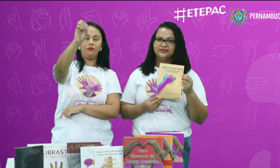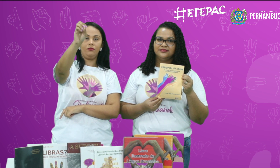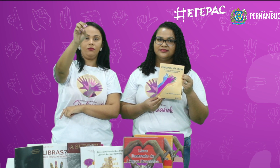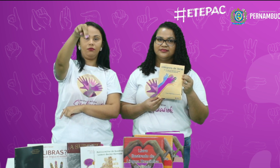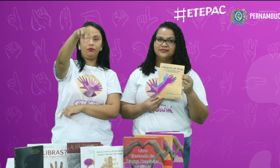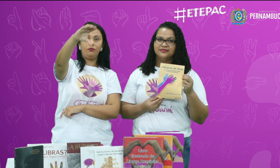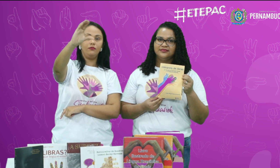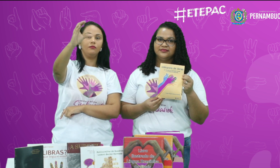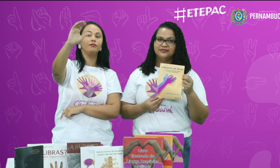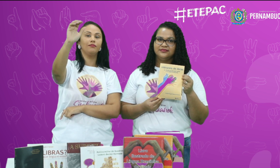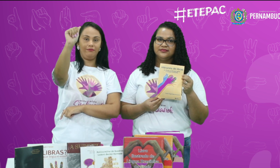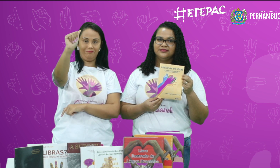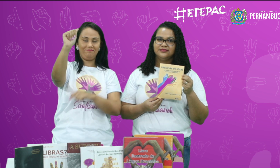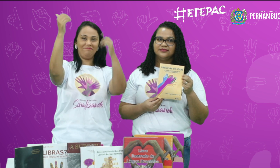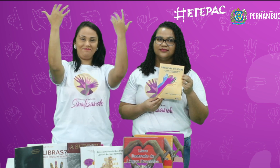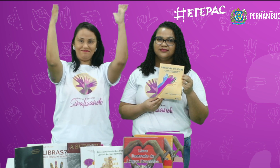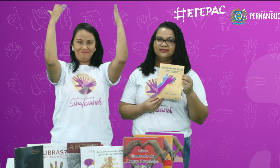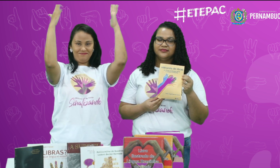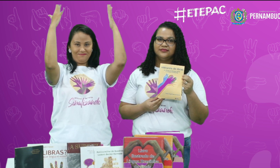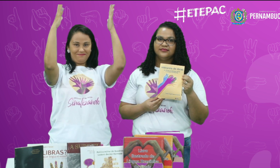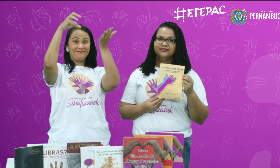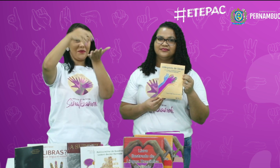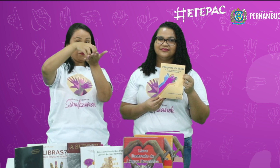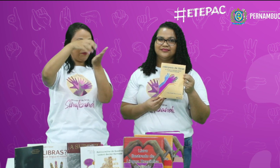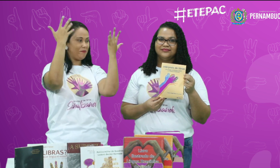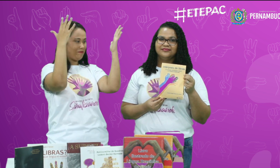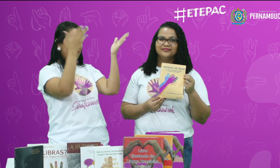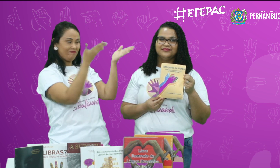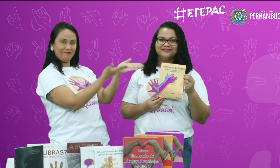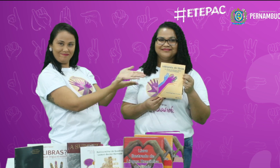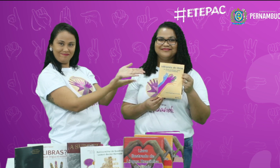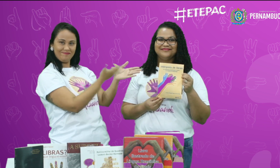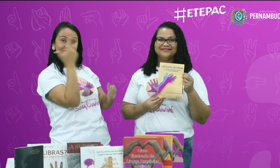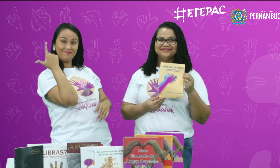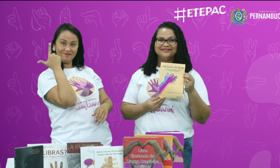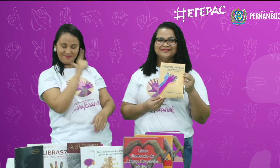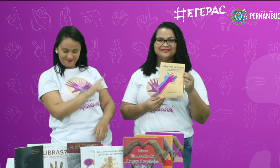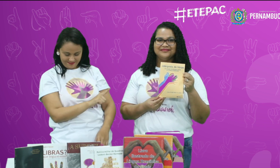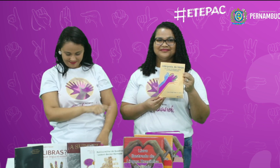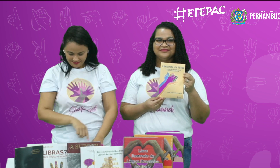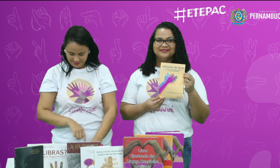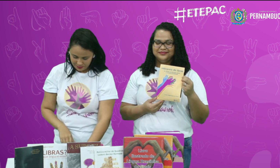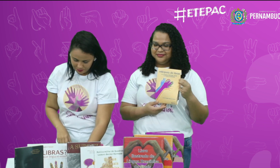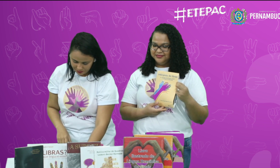Mendonça. Trajano Mendonça. Parabéns pelo polo. Ganhou. Aluna.